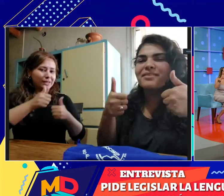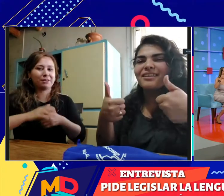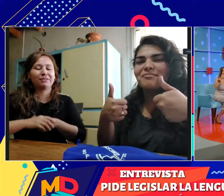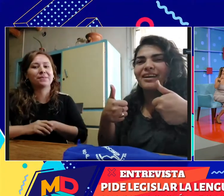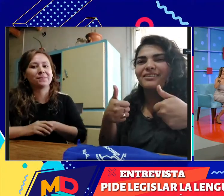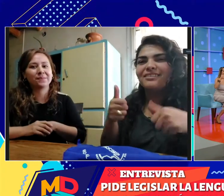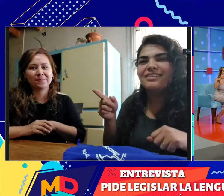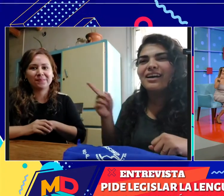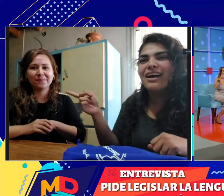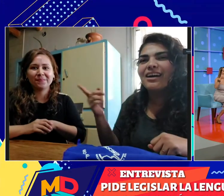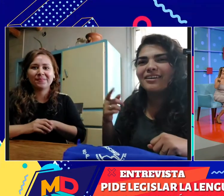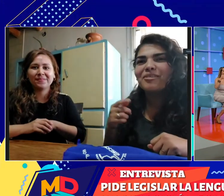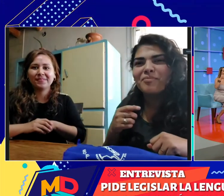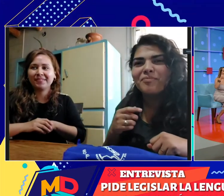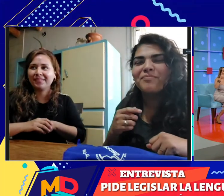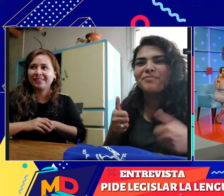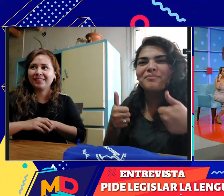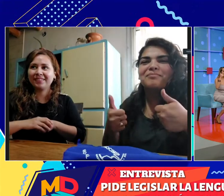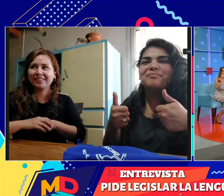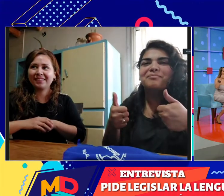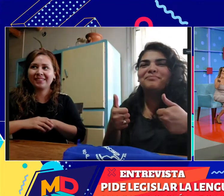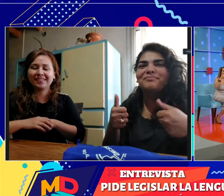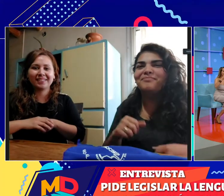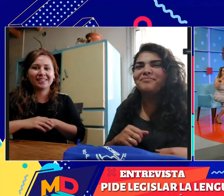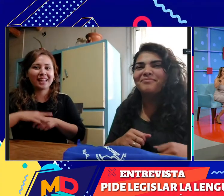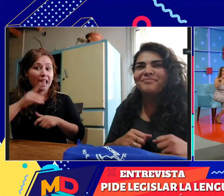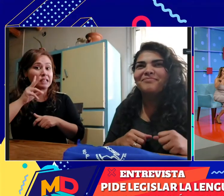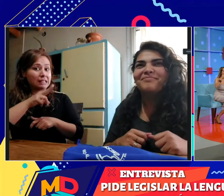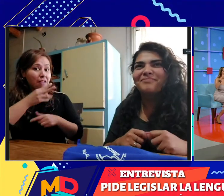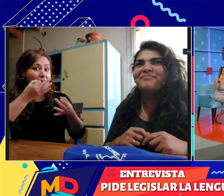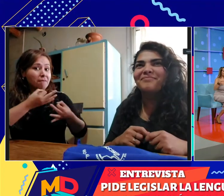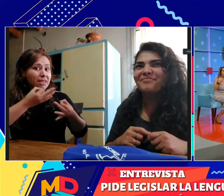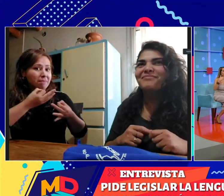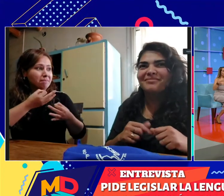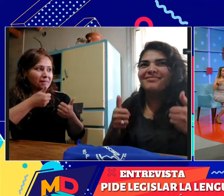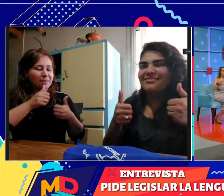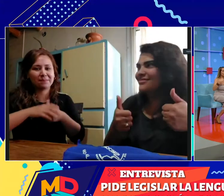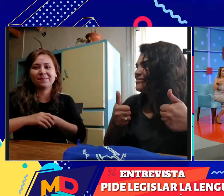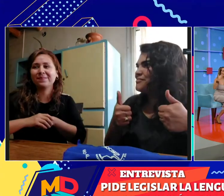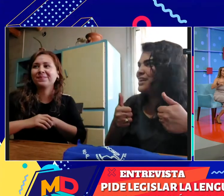Sí, ahí está. todo perfecto, te estamos viendo re bien. Perfecto, ahí Fátima, vos nos vas a ir.